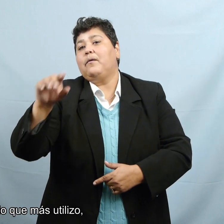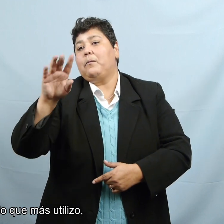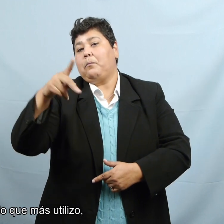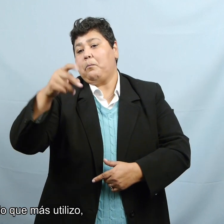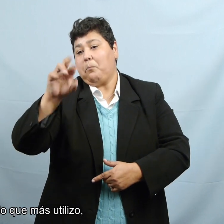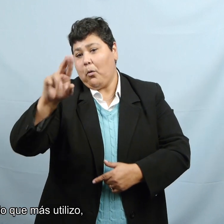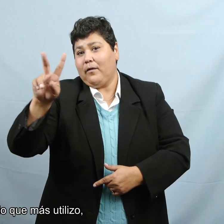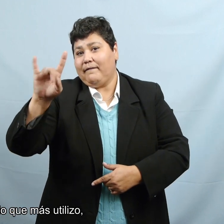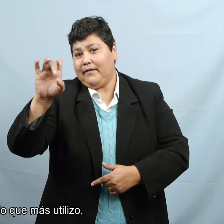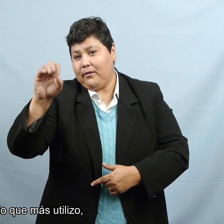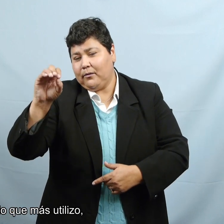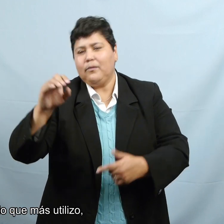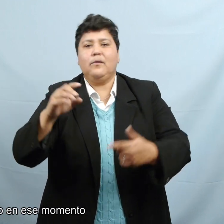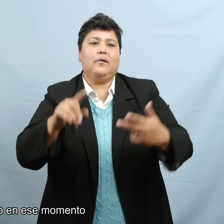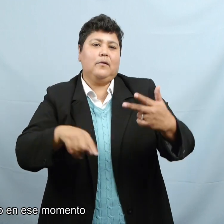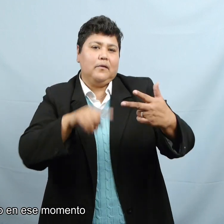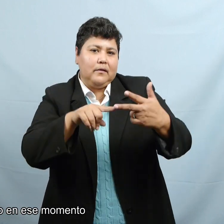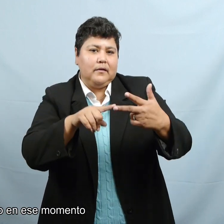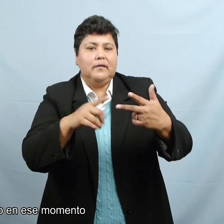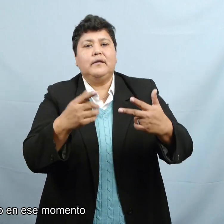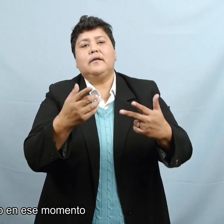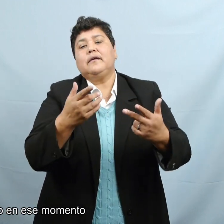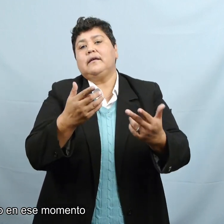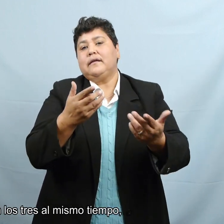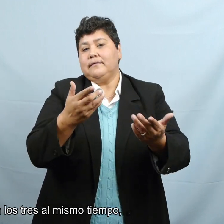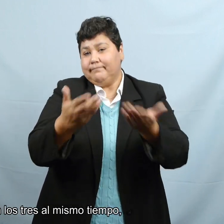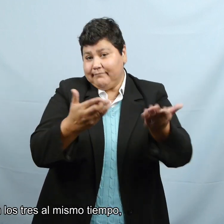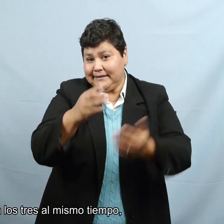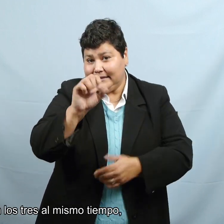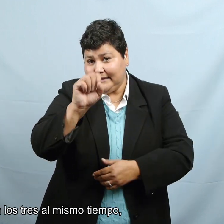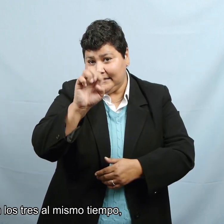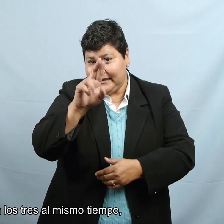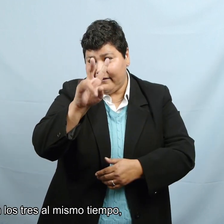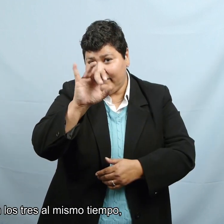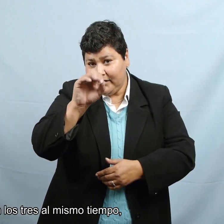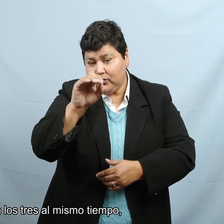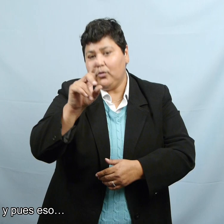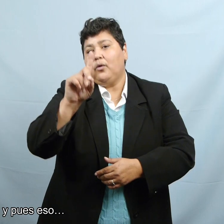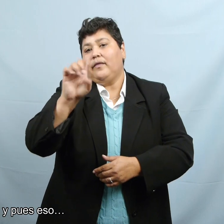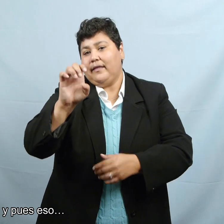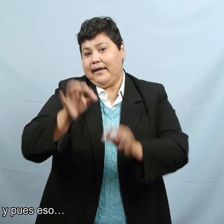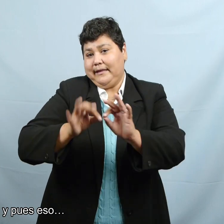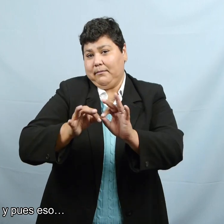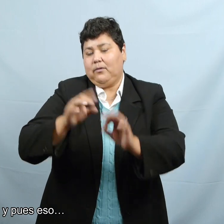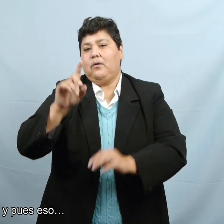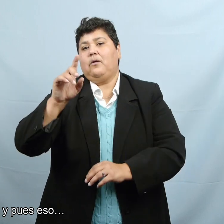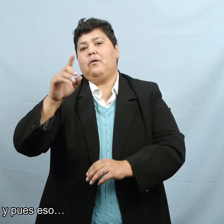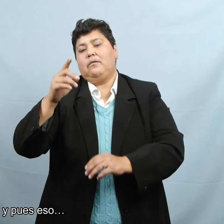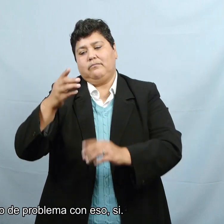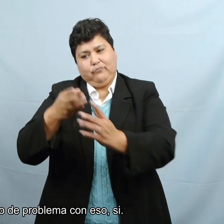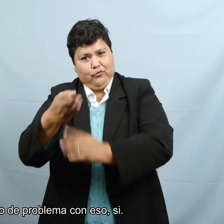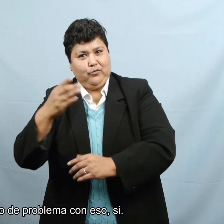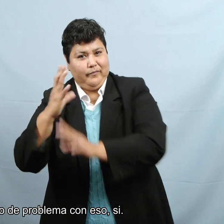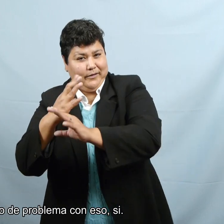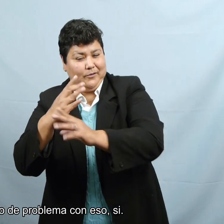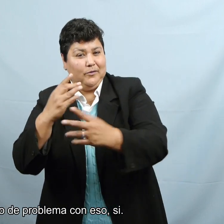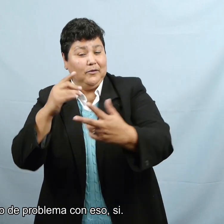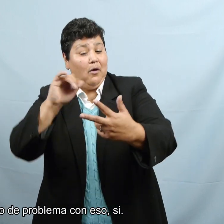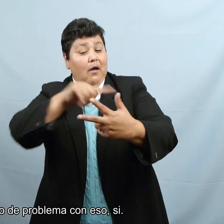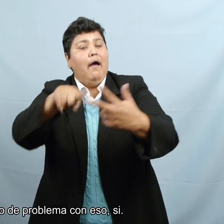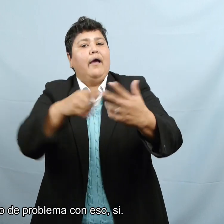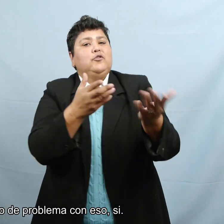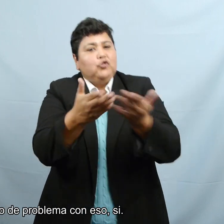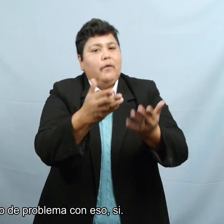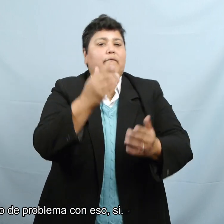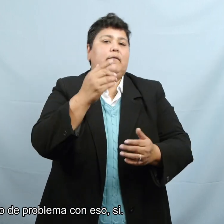video. Es lo que más utilizo. Pero en ese momento me llegaron los tres al mismo tiempo. Y pues, eso, tuve un poco